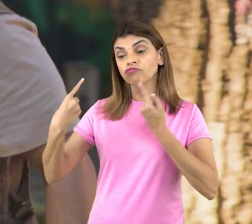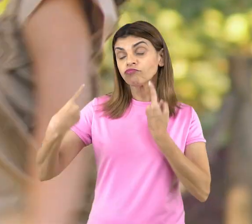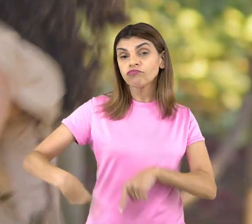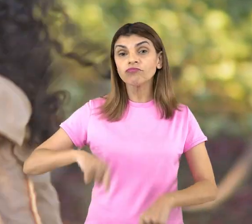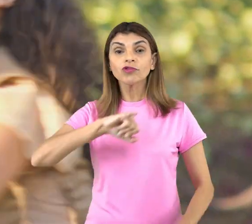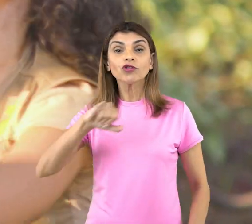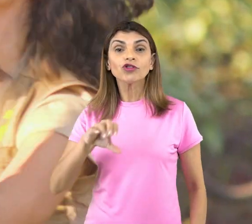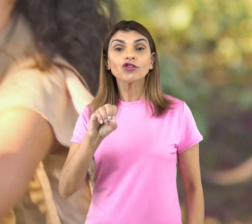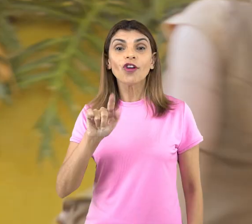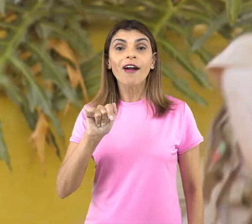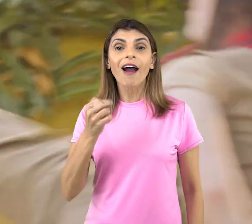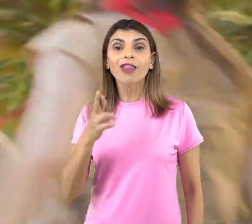Atenção!